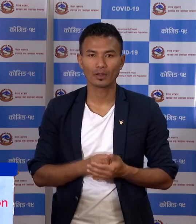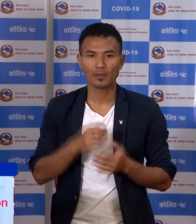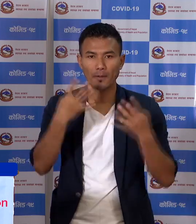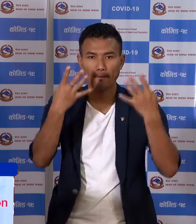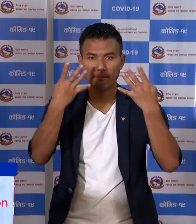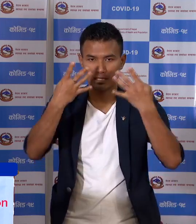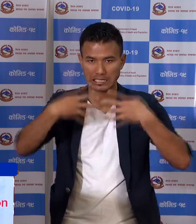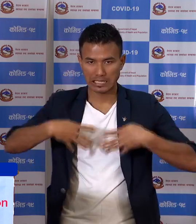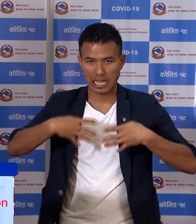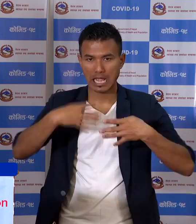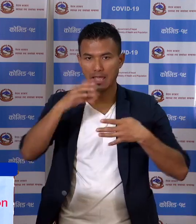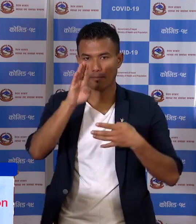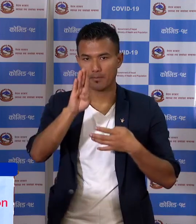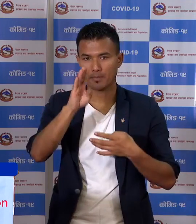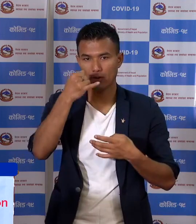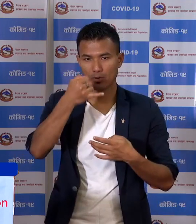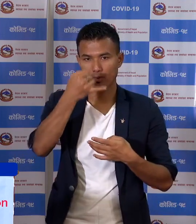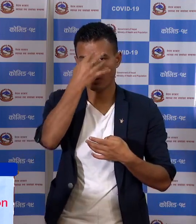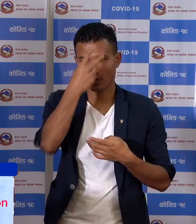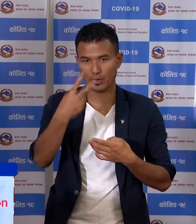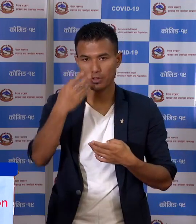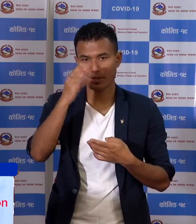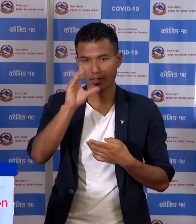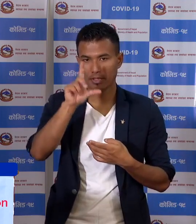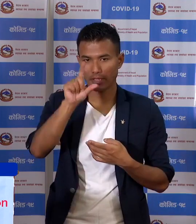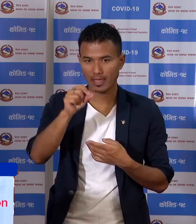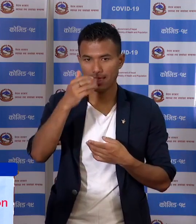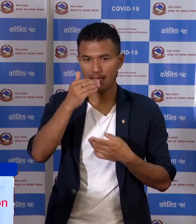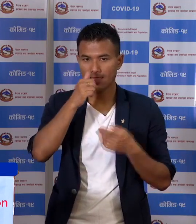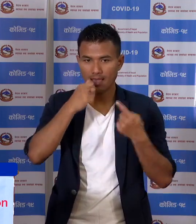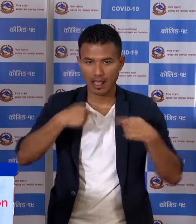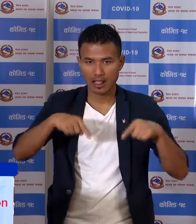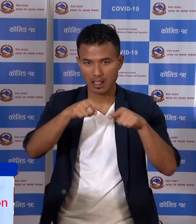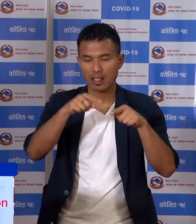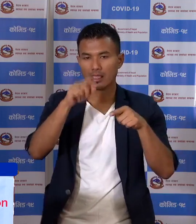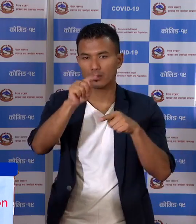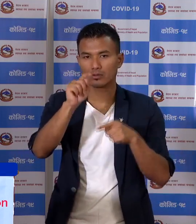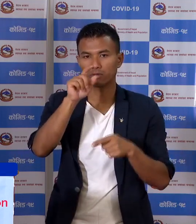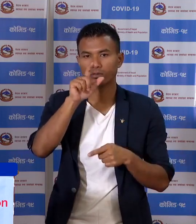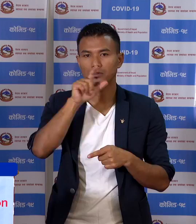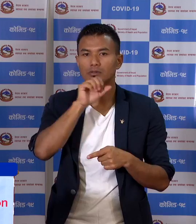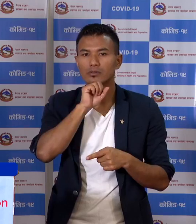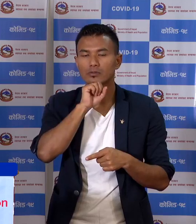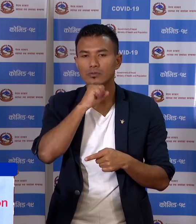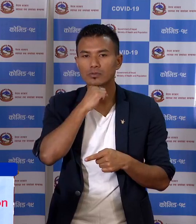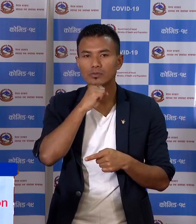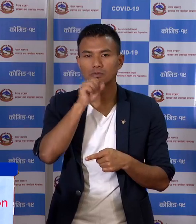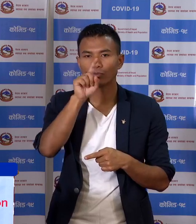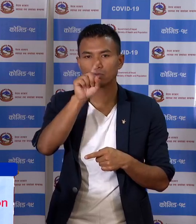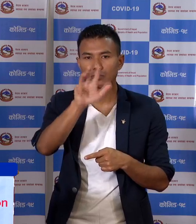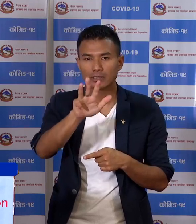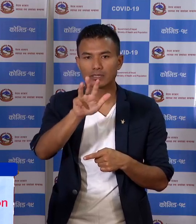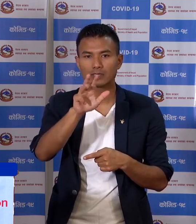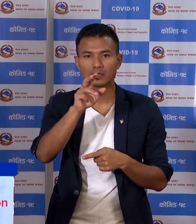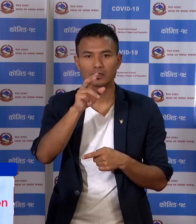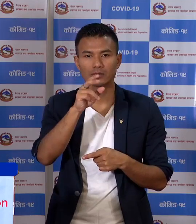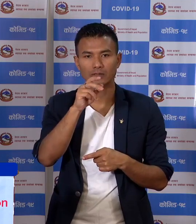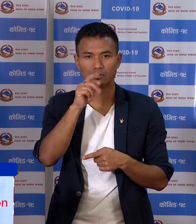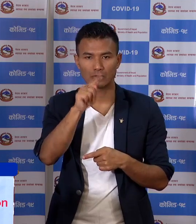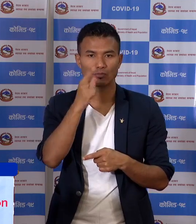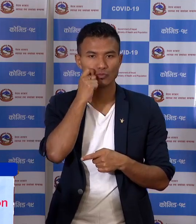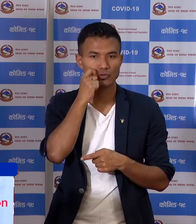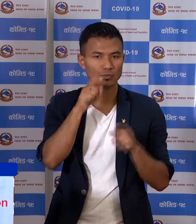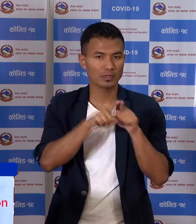गरी बर्दिया का बढ़िया ताल साथ का एक जाना 19 बर्ष पुरुष पने पोजेटिव हुनों भयको छा एसरी